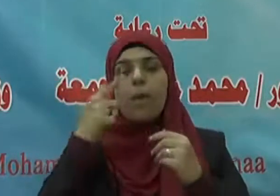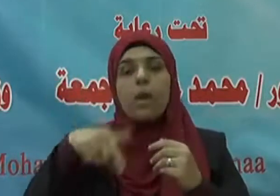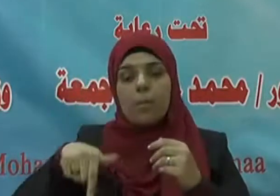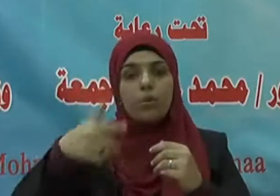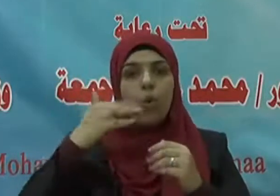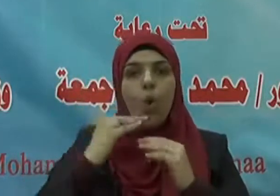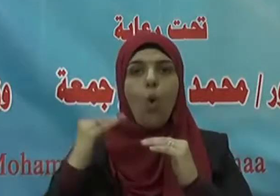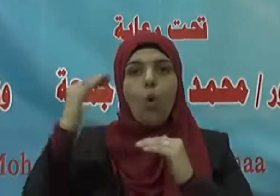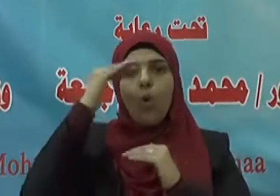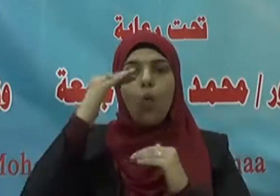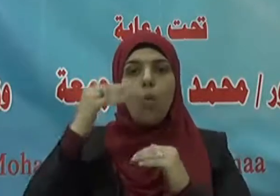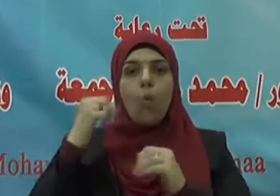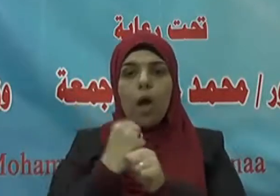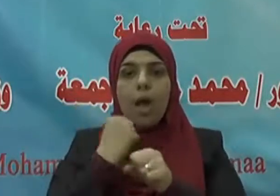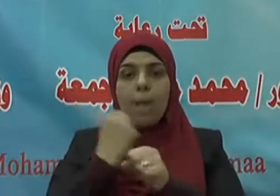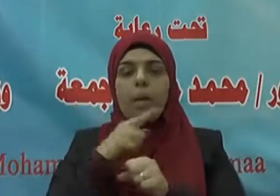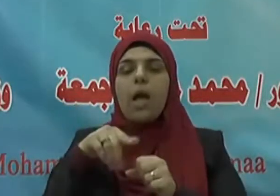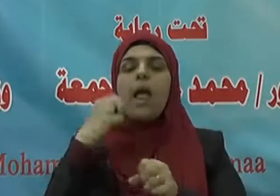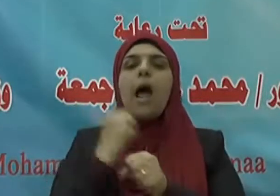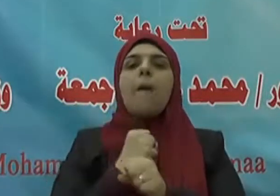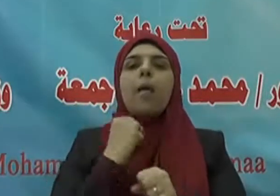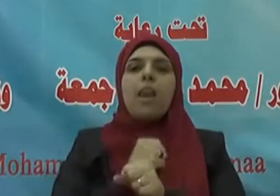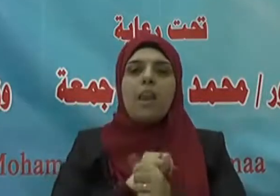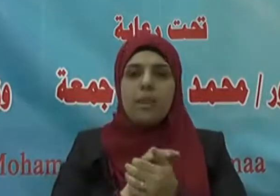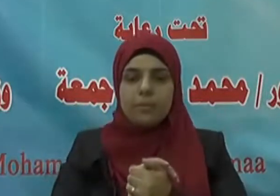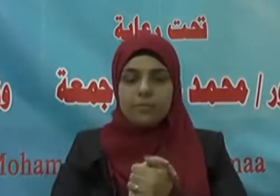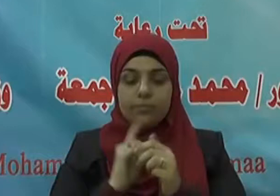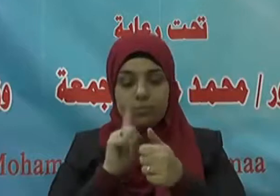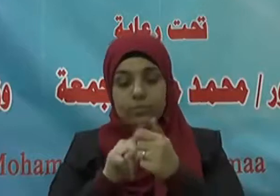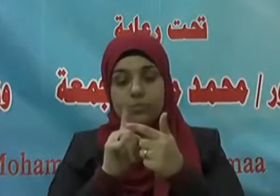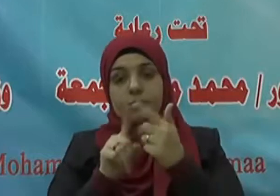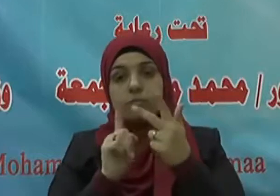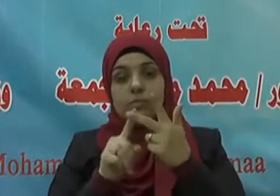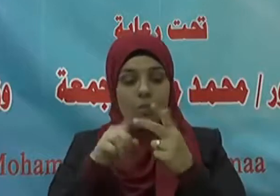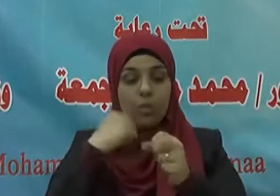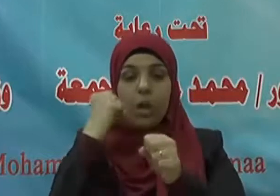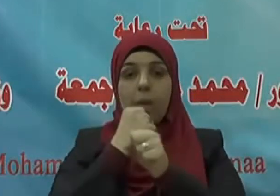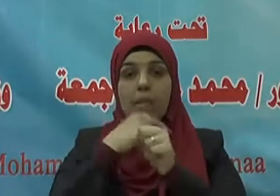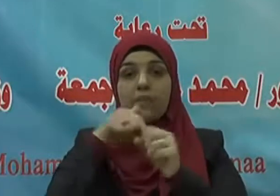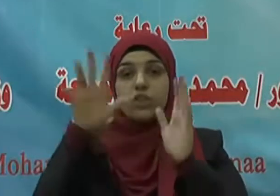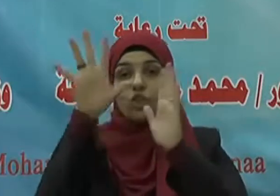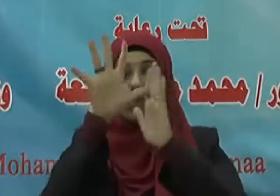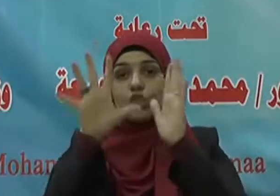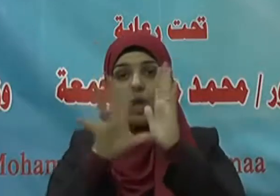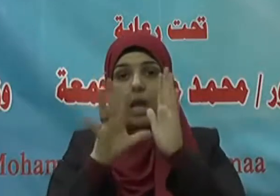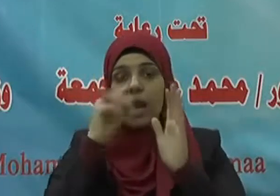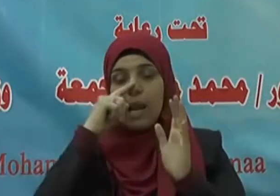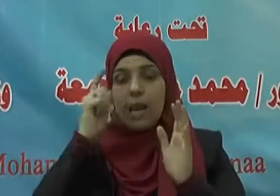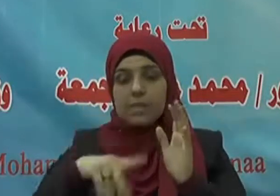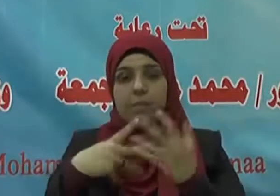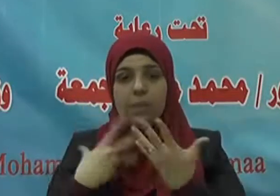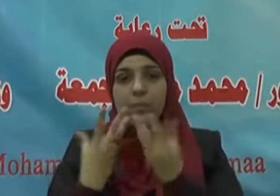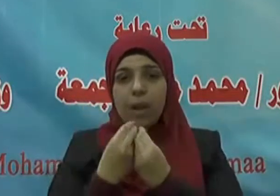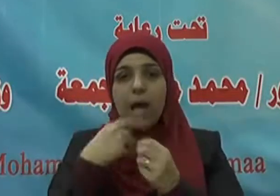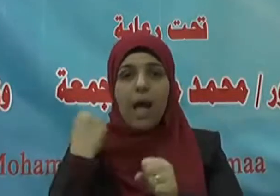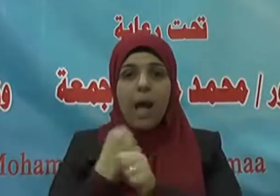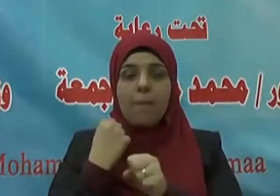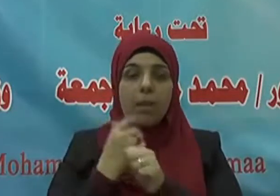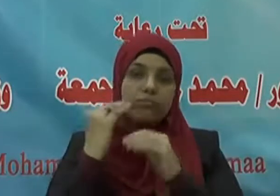ميادين علو الهمة العمل فقد أعلت الشريعة من شأن العمل